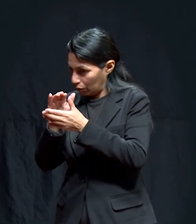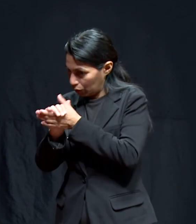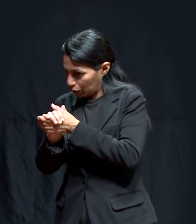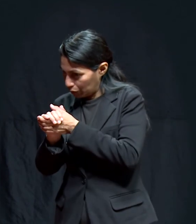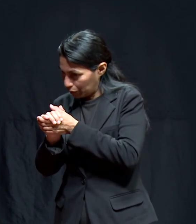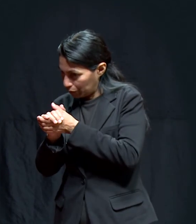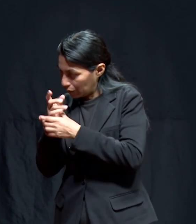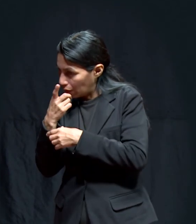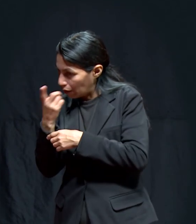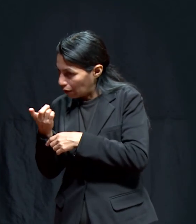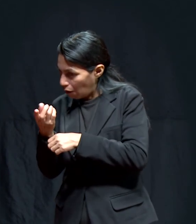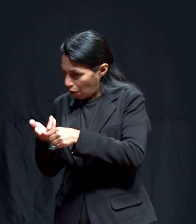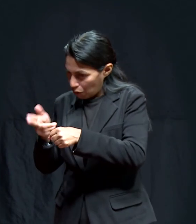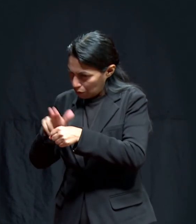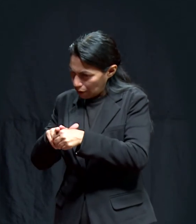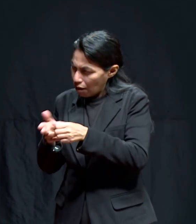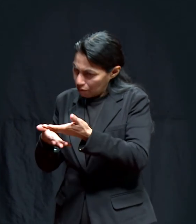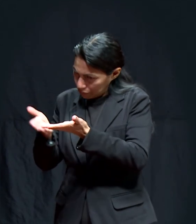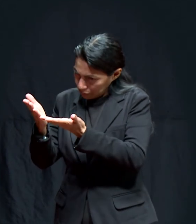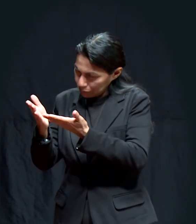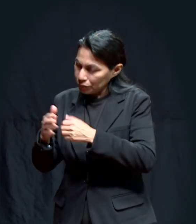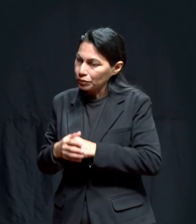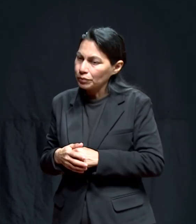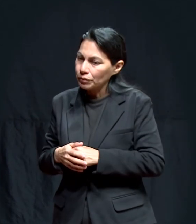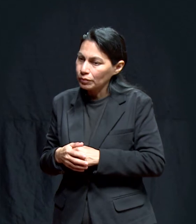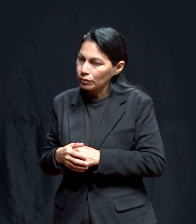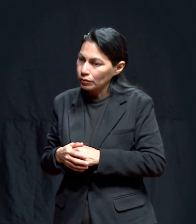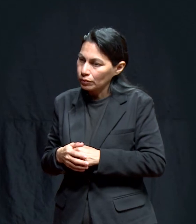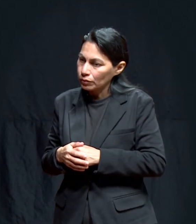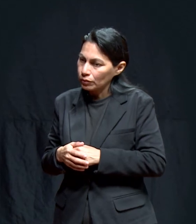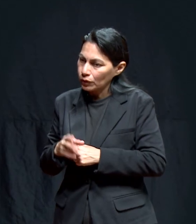mi esposo, pues vamos a ir al hospital